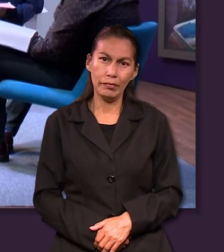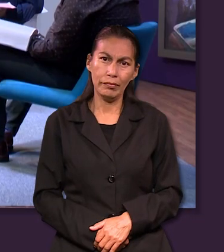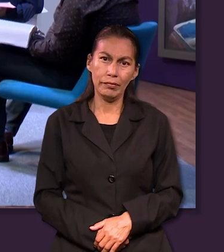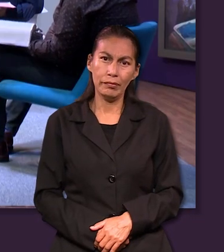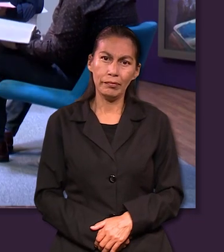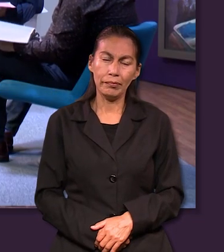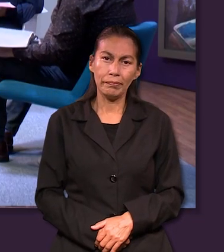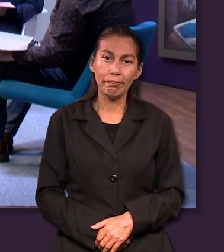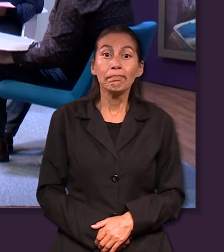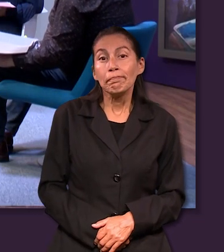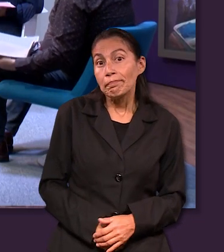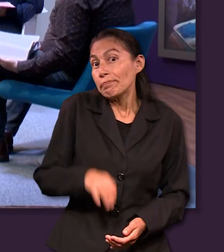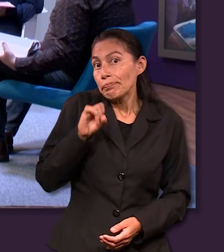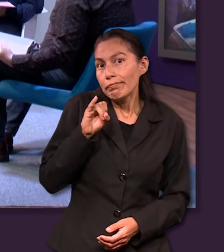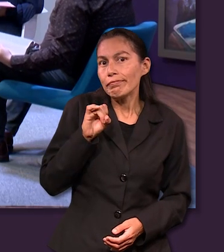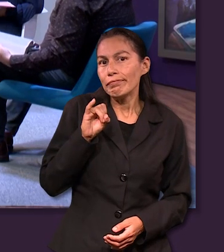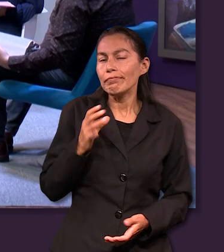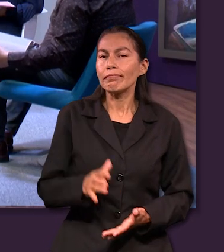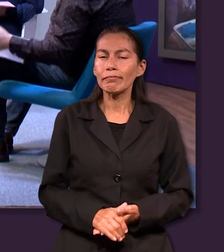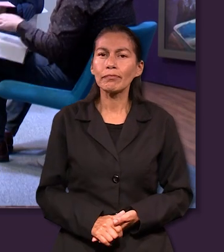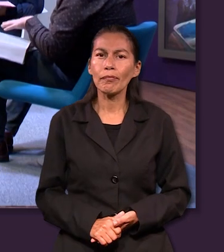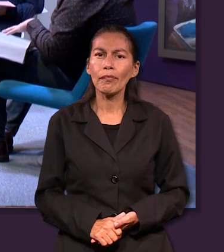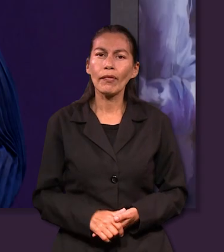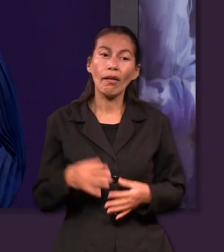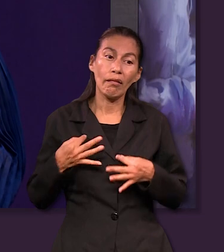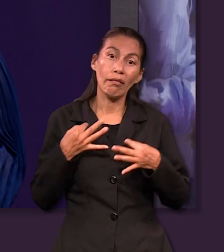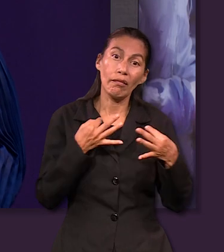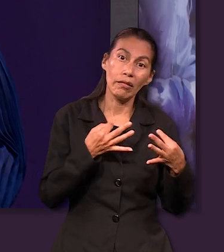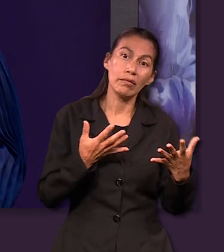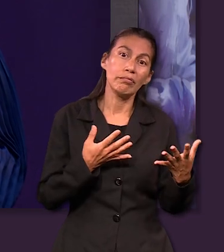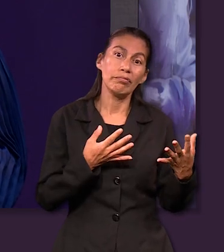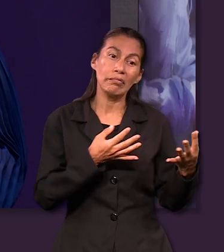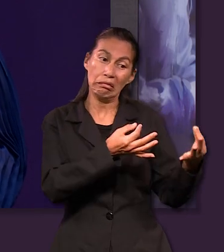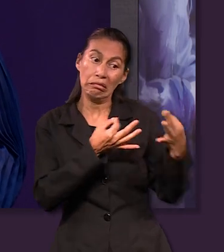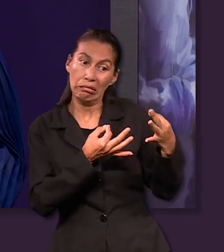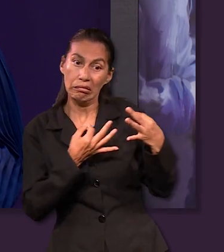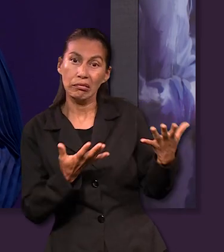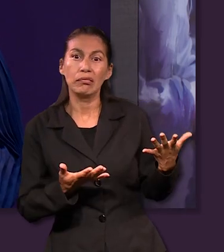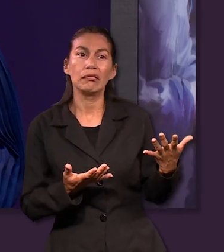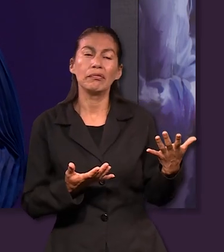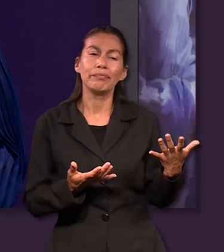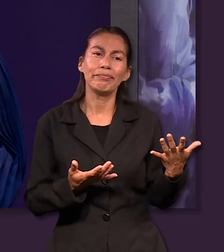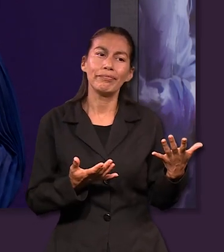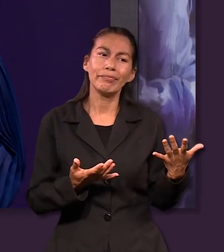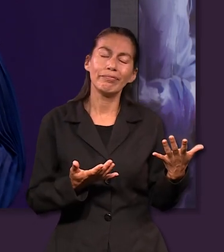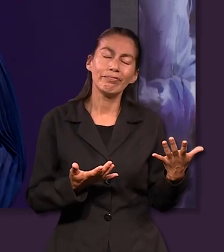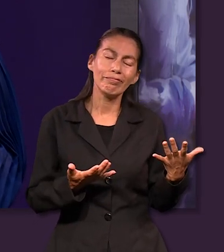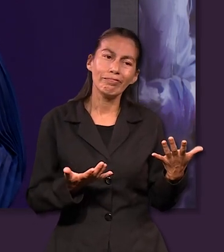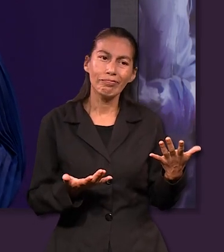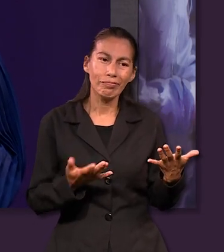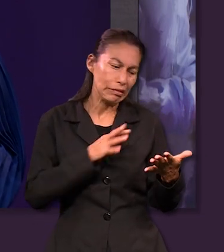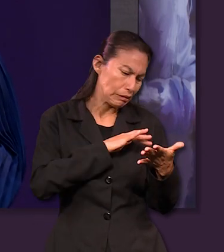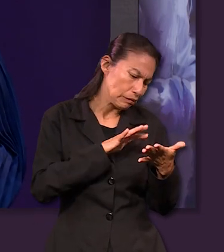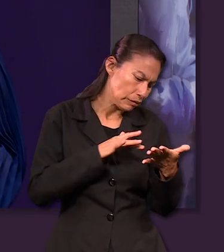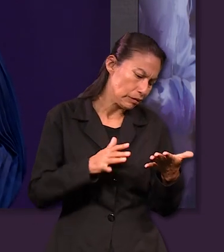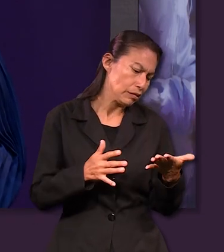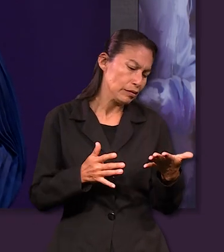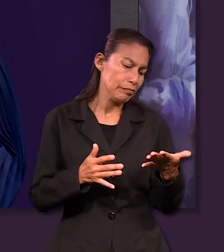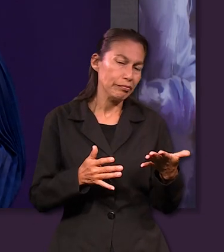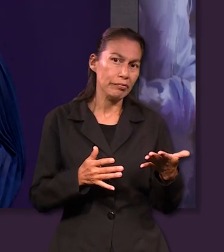pues sí o sea las tentaciones leyendo un poquito pues son prácticamente las